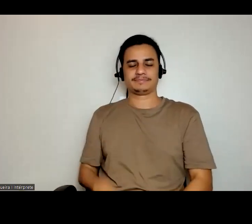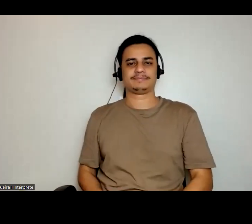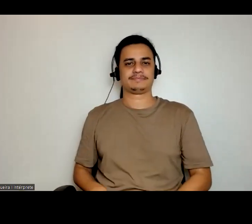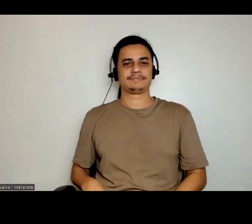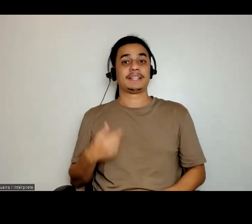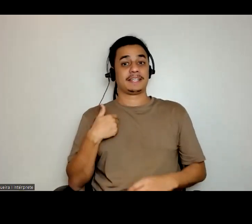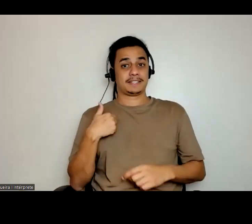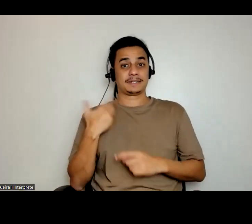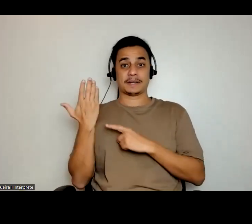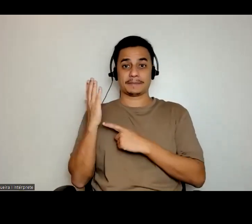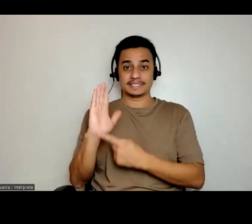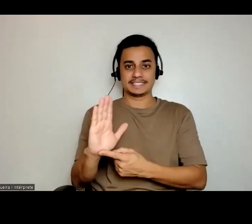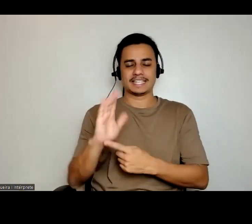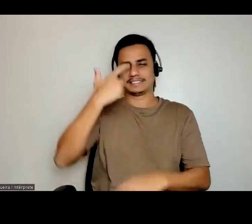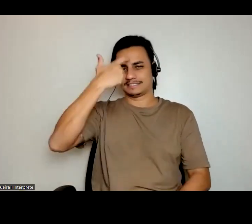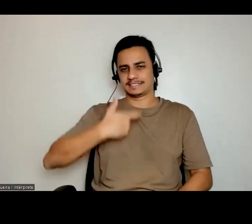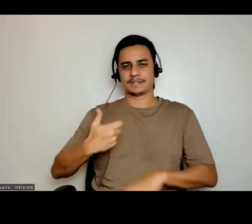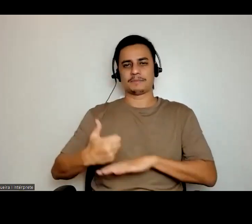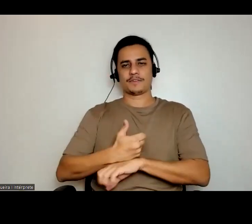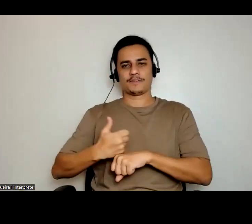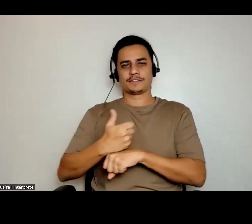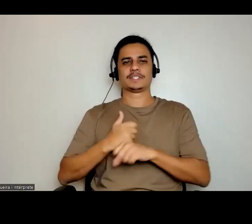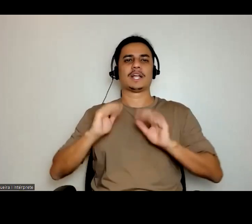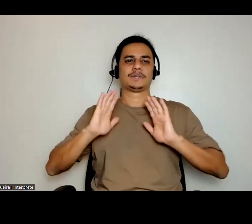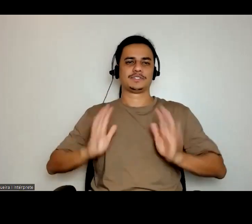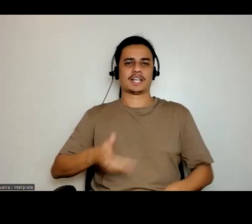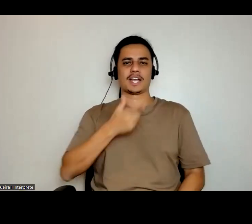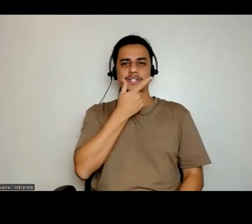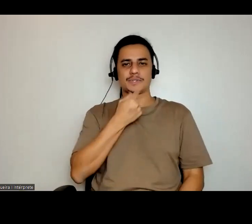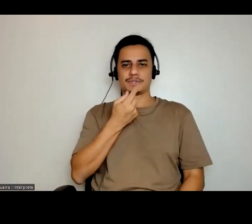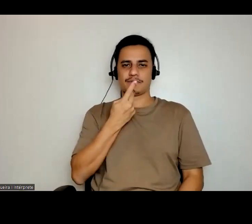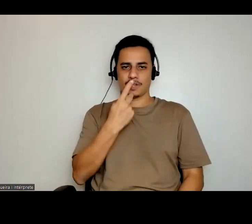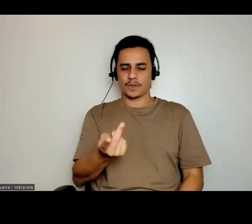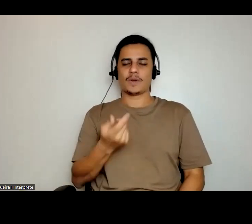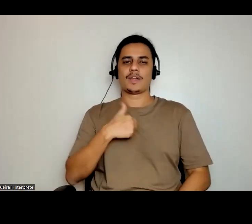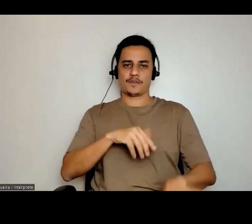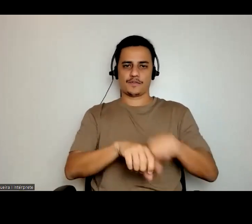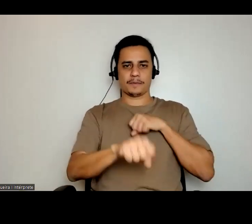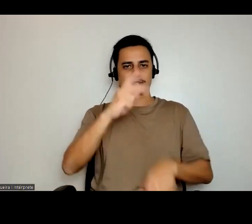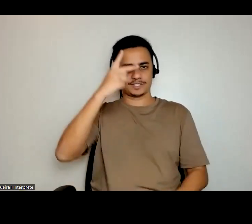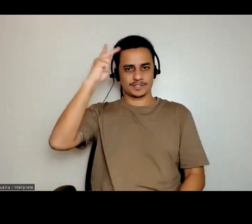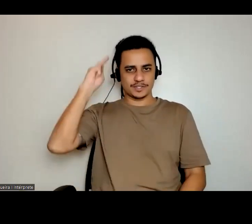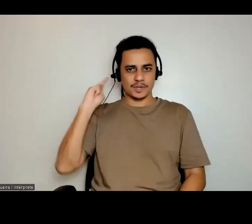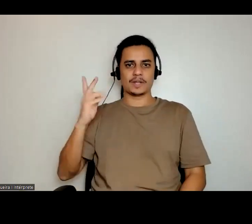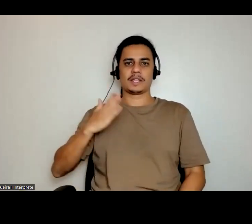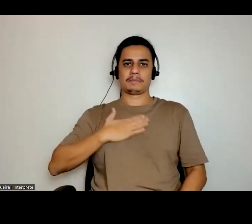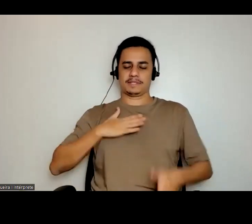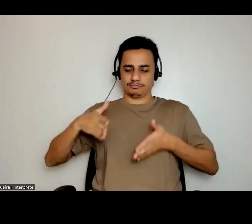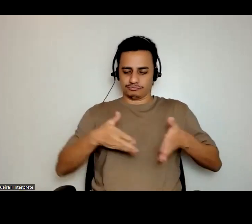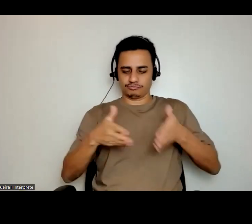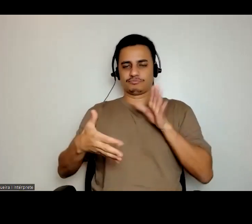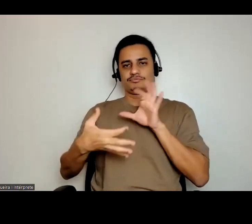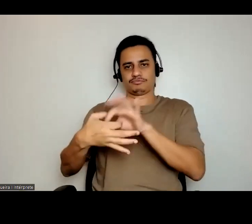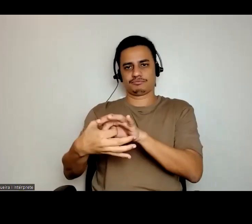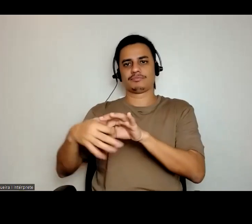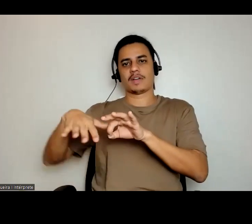apresentação profissional, Suzy já fez aí rapidamente, eu tenho uma formação em história, minha trajetória acadêmica toda é na área de história,